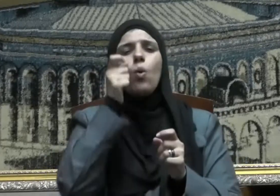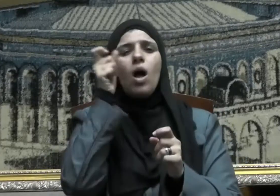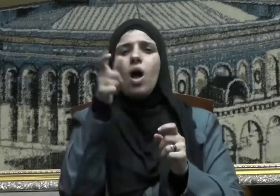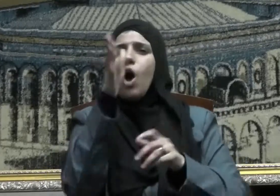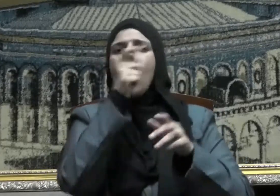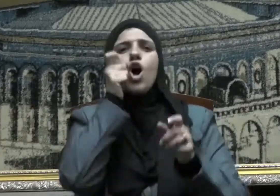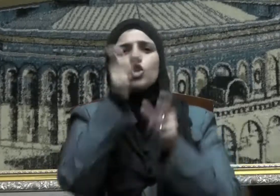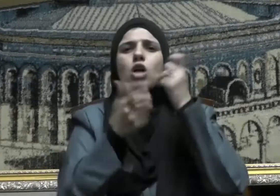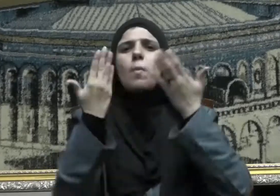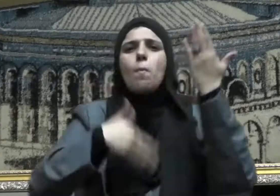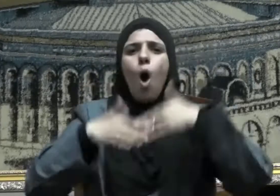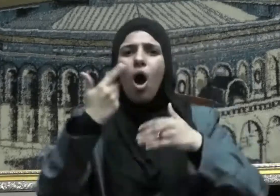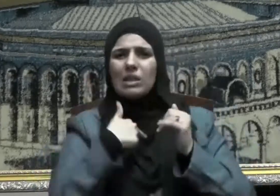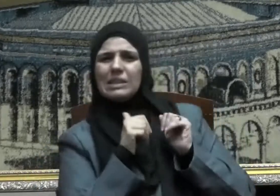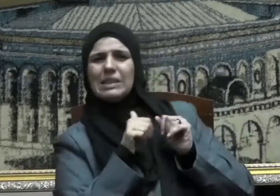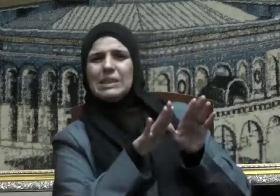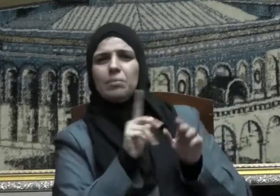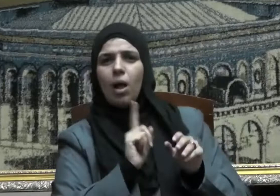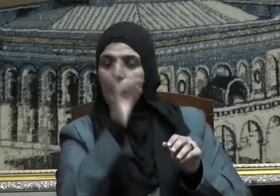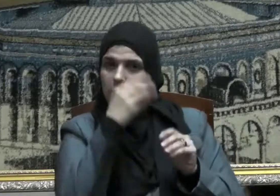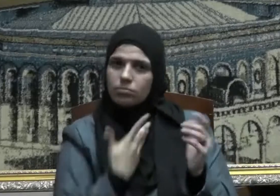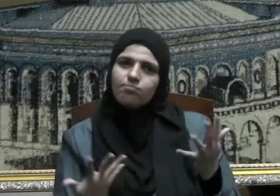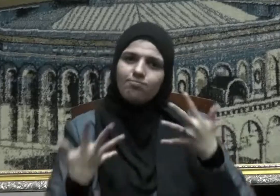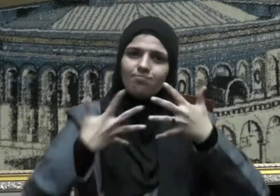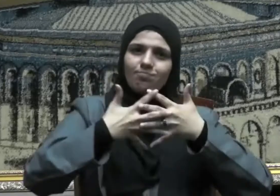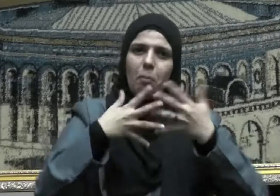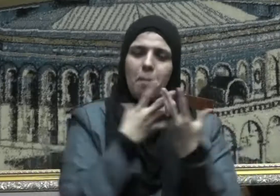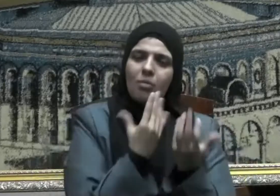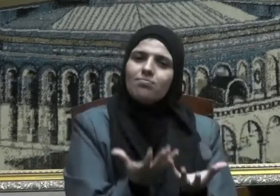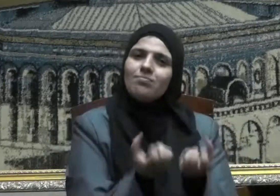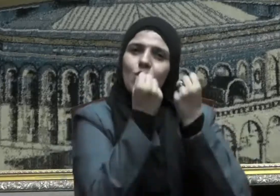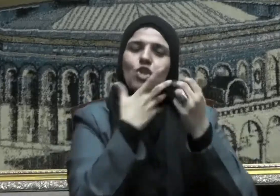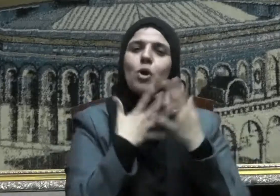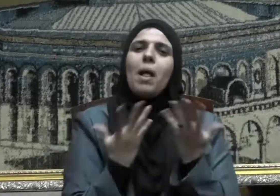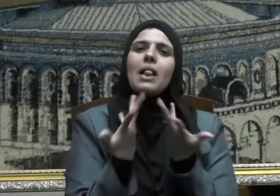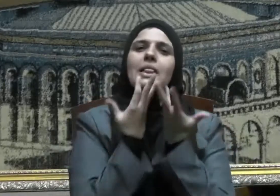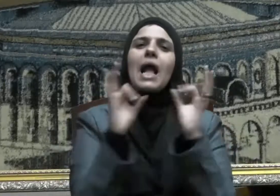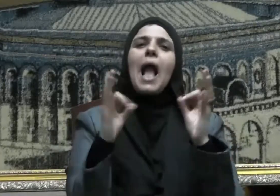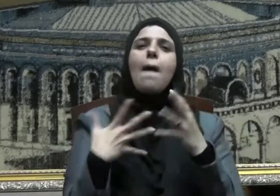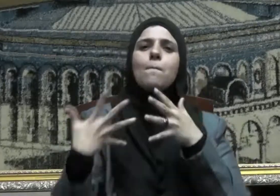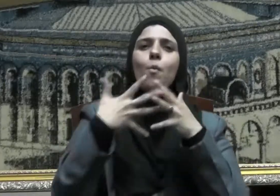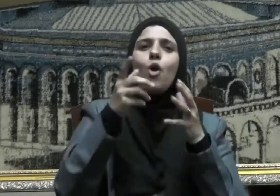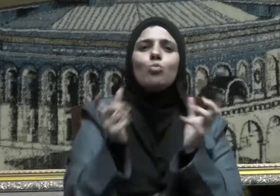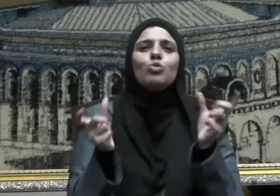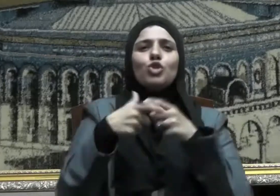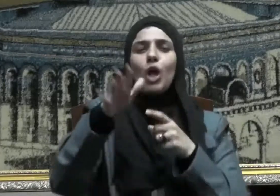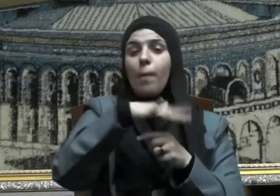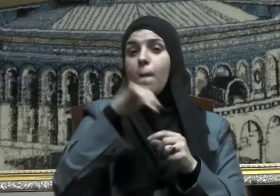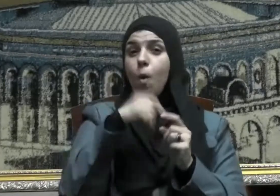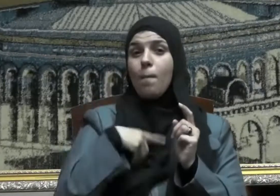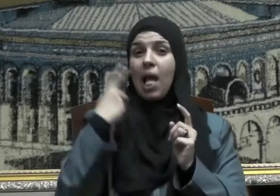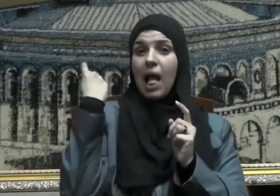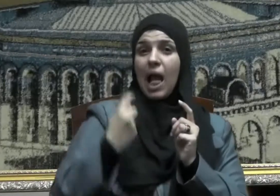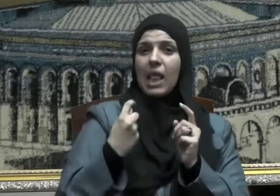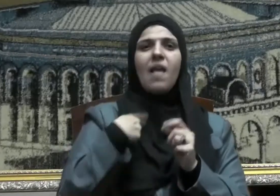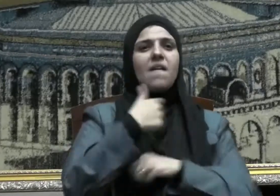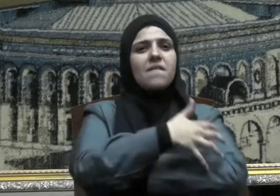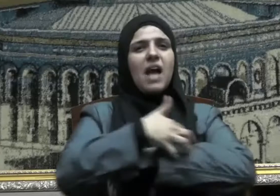الاحتياجات الخاصة حيث إن التكامل الاجتماعي مصلحة للغني قبل